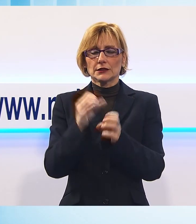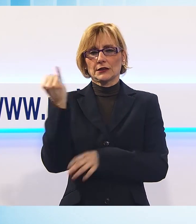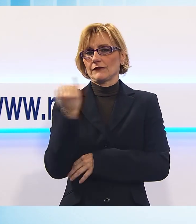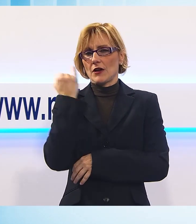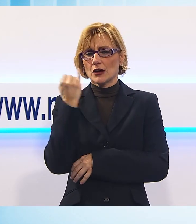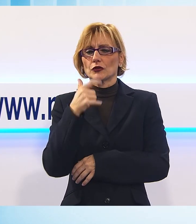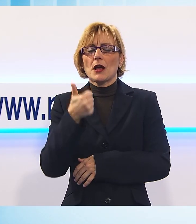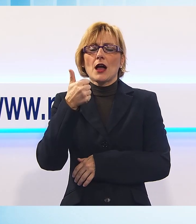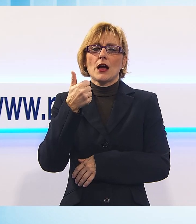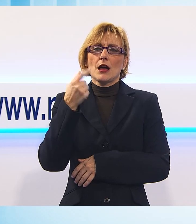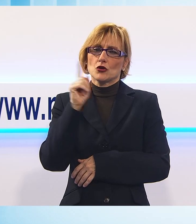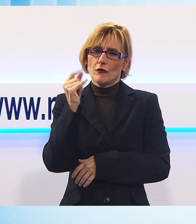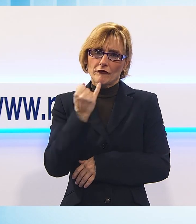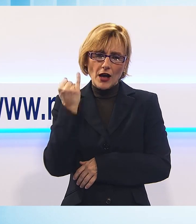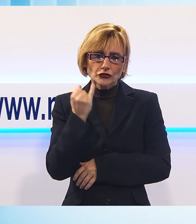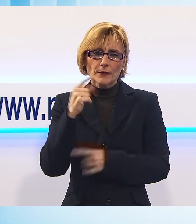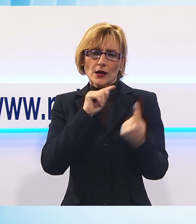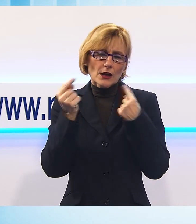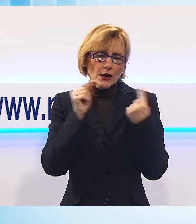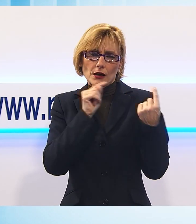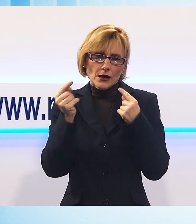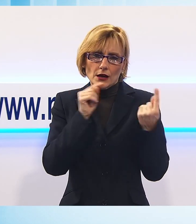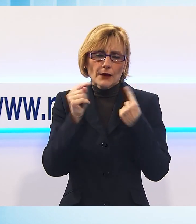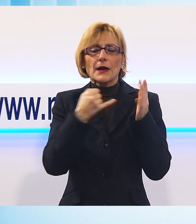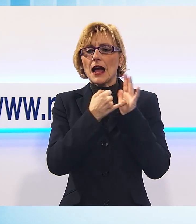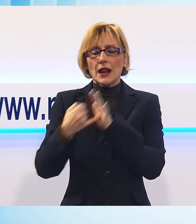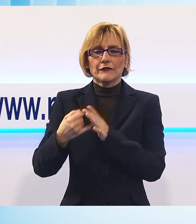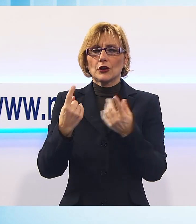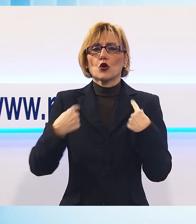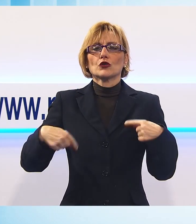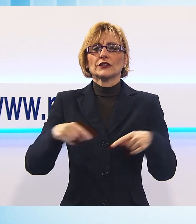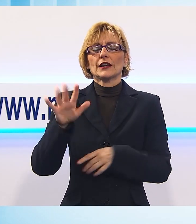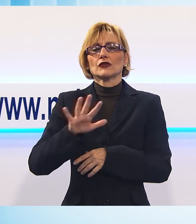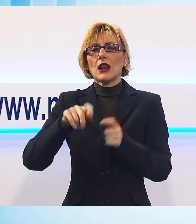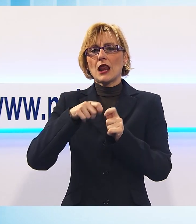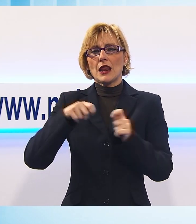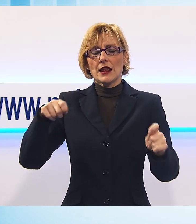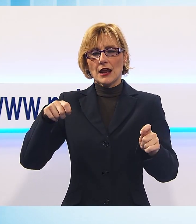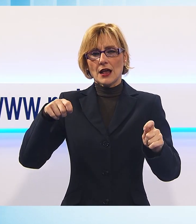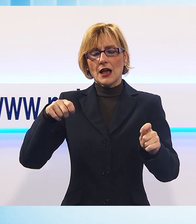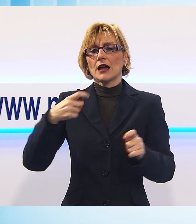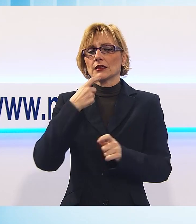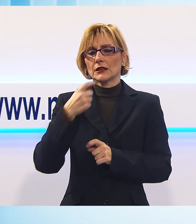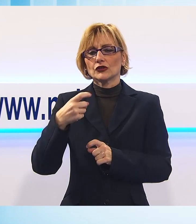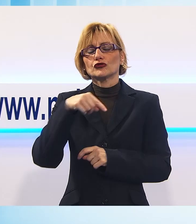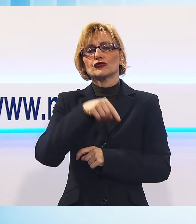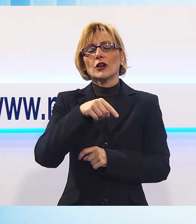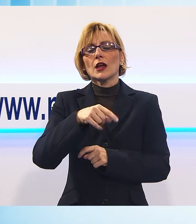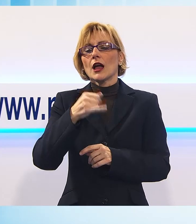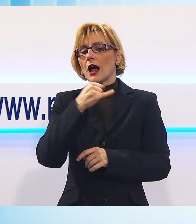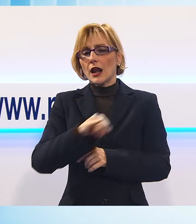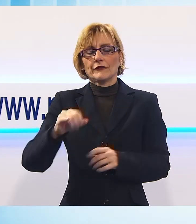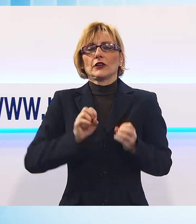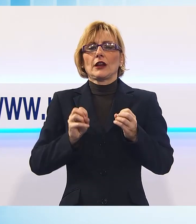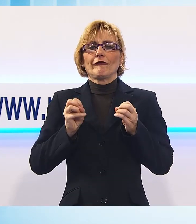trattative nel centrodestra, ma alla fine, come ha spiegato la consigliera regionale della Lega, Elisa Montemagni, Mastarosese, è prevalsa la